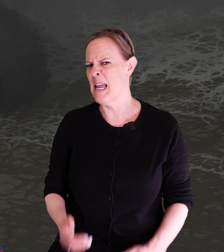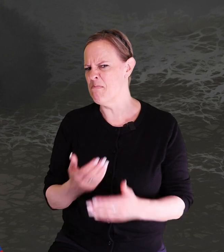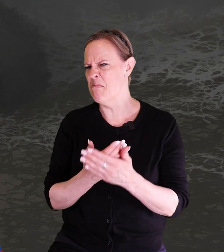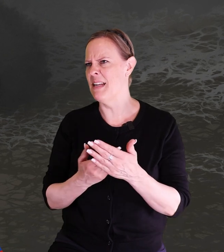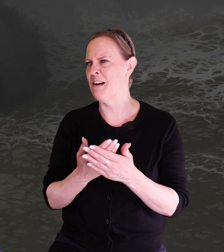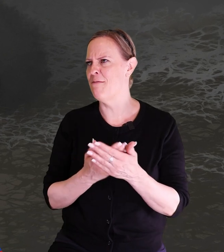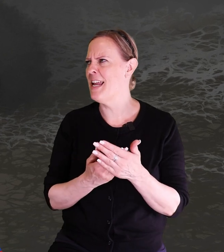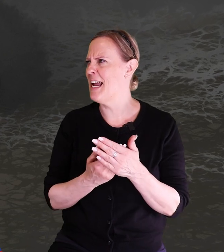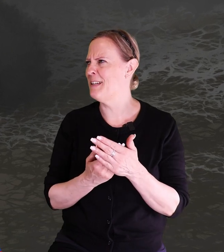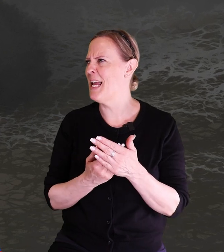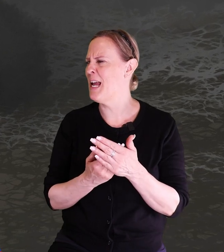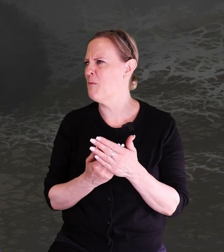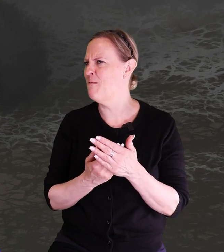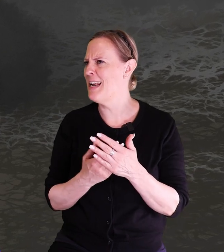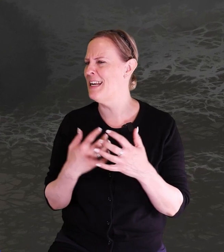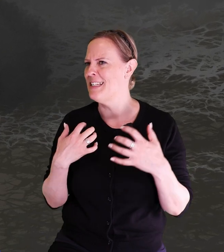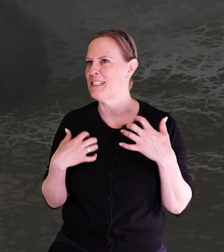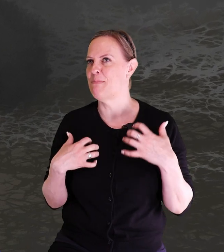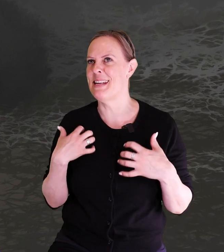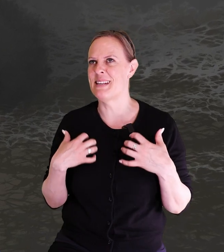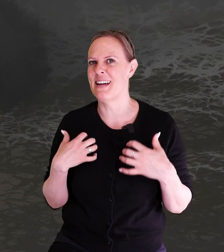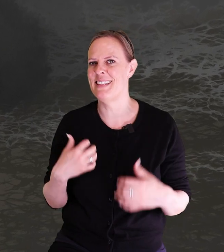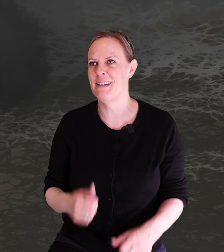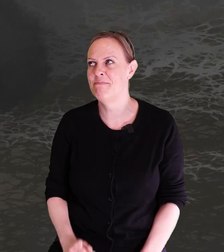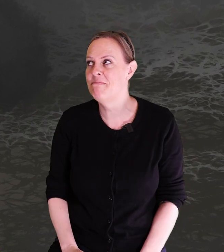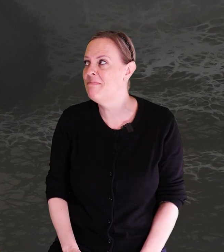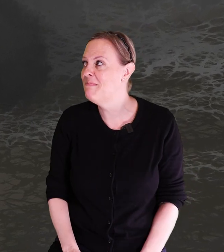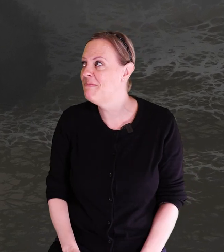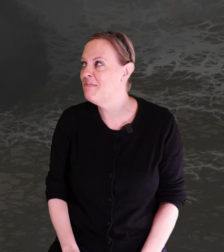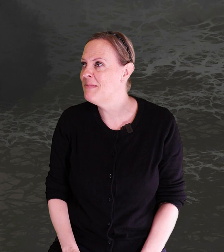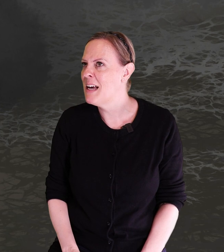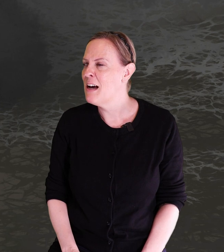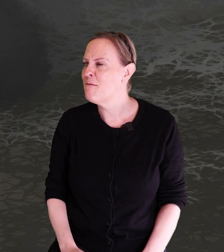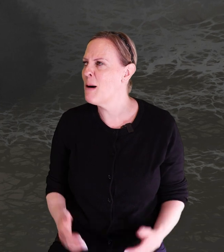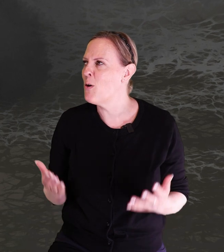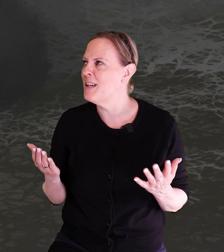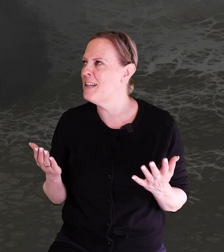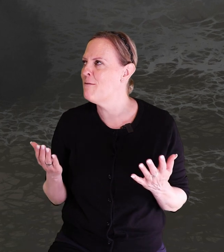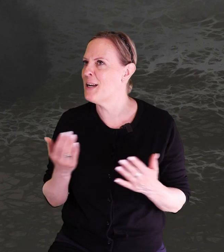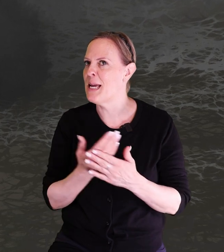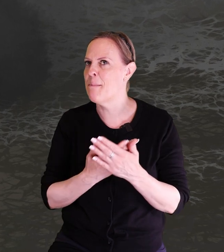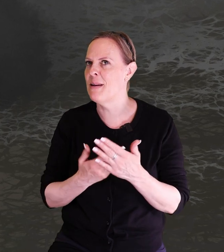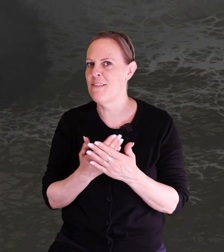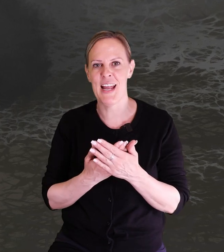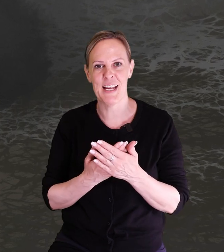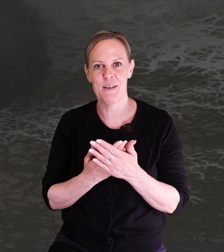Hemliga väg, det är nog väldigt spännande. Vad mån är det för en hemlig väg?